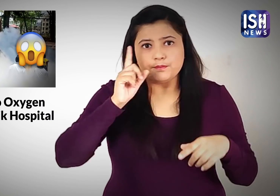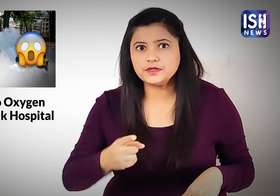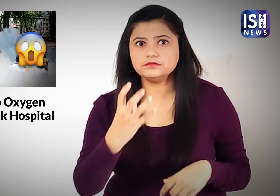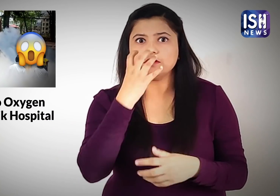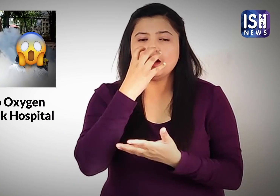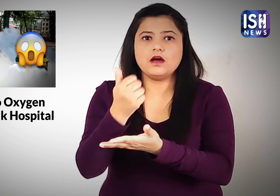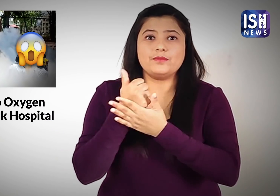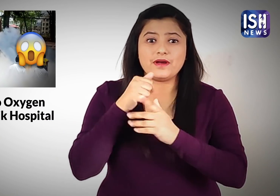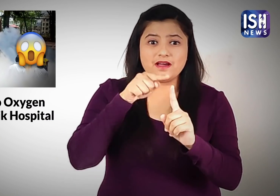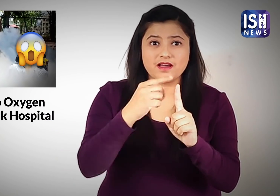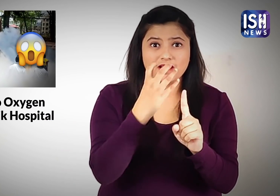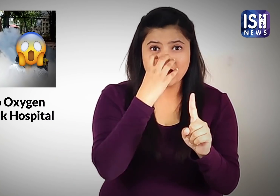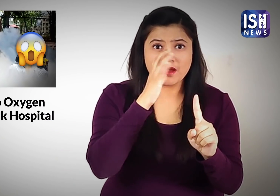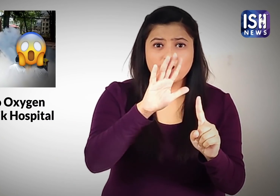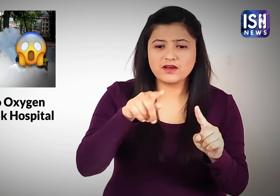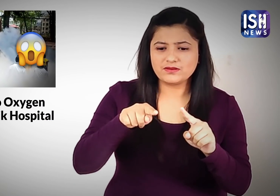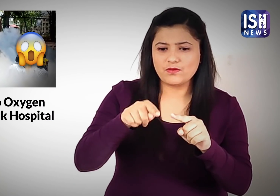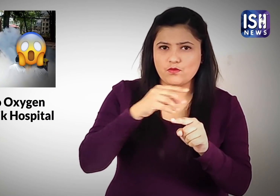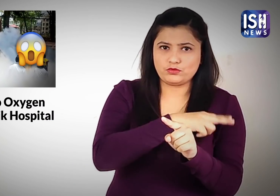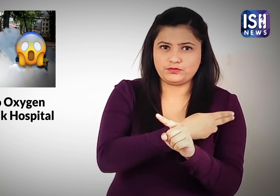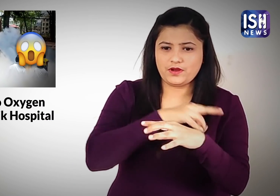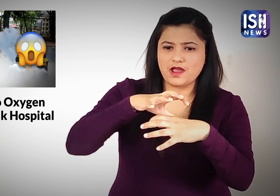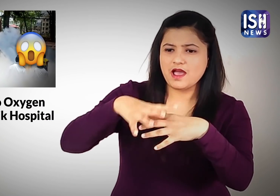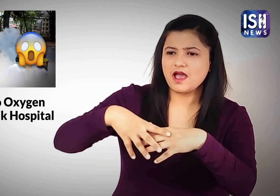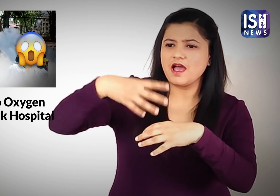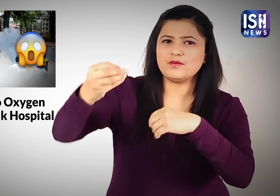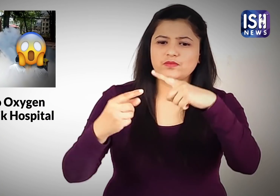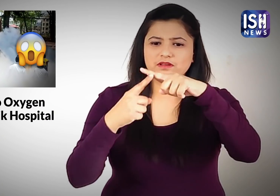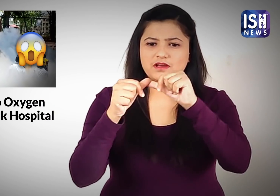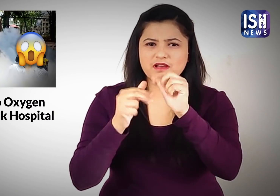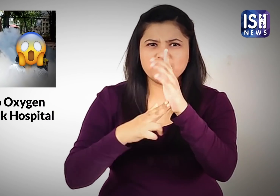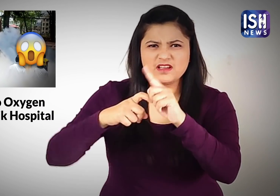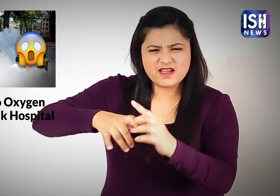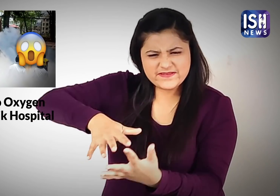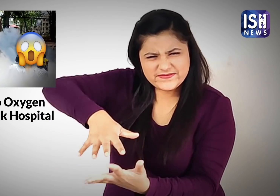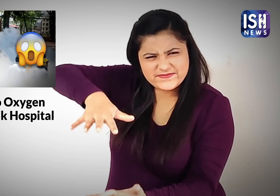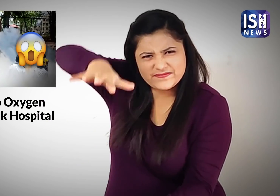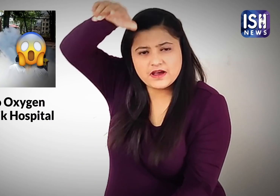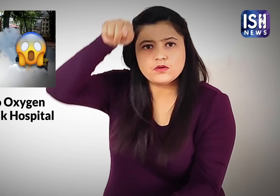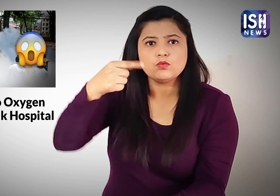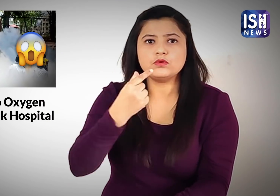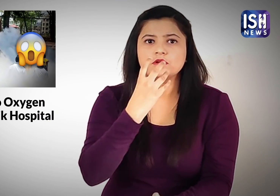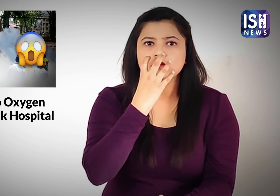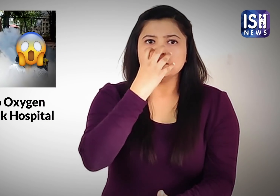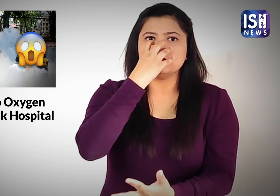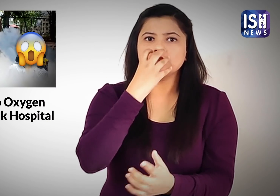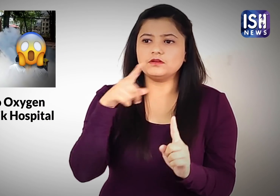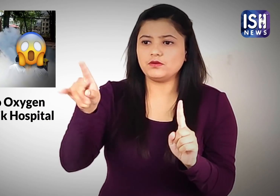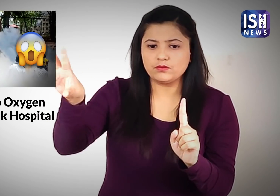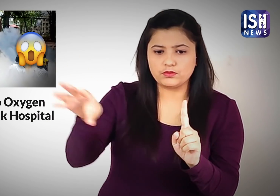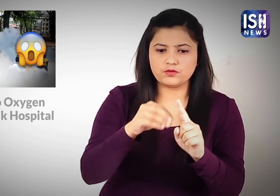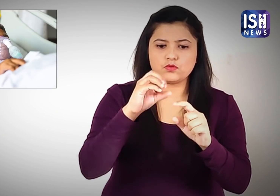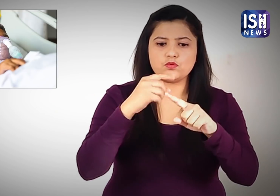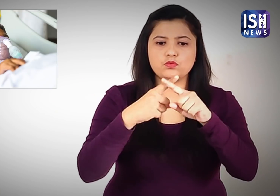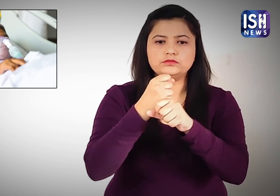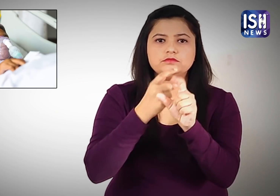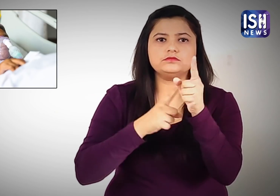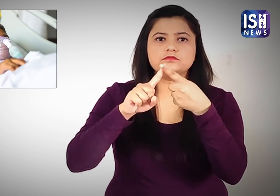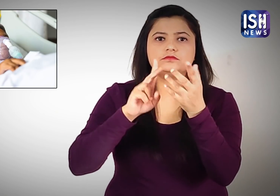उन्हें सांस लेने के लिए मेडिकल ऑक्सिजन की जरूरत थी मरीजों को अस्पताल परिसर में स्थापित एक तंकी में